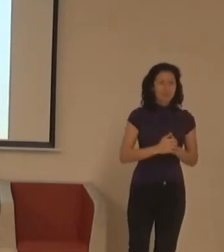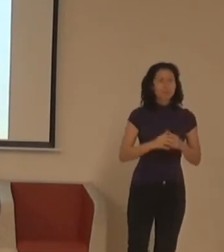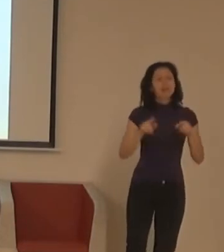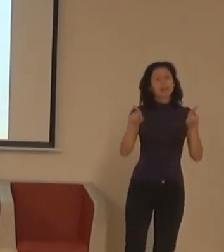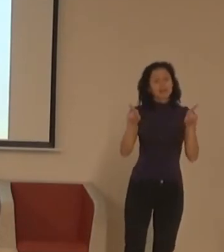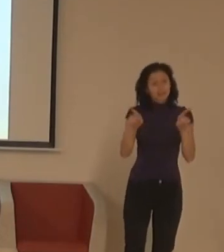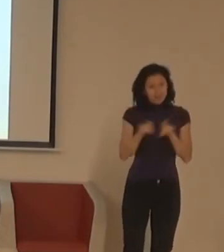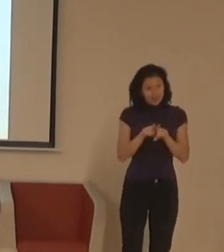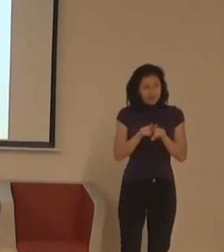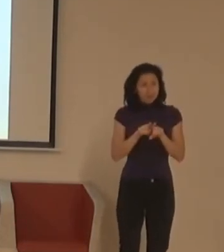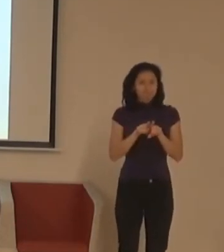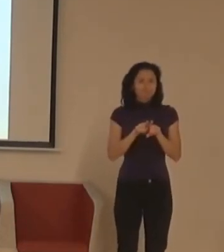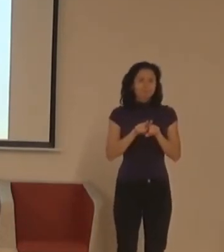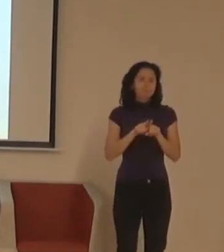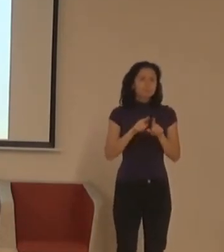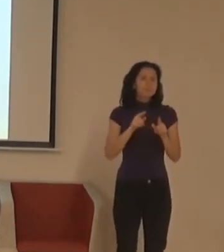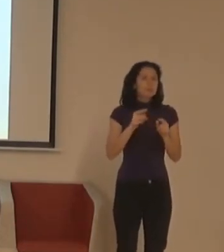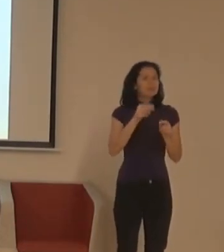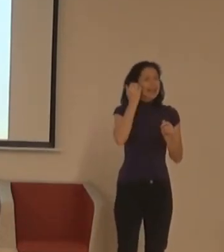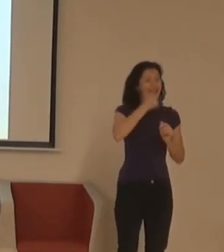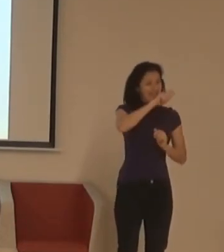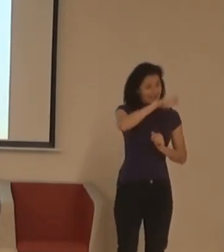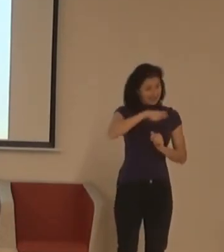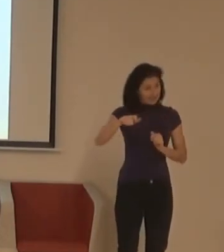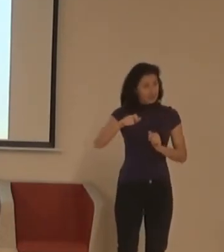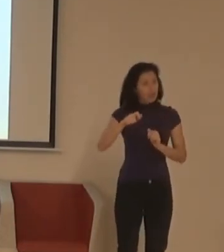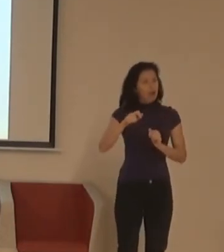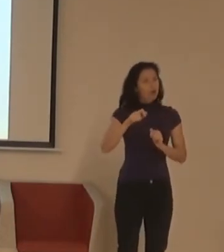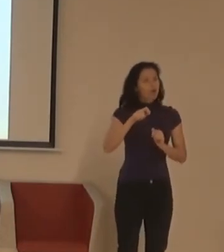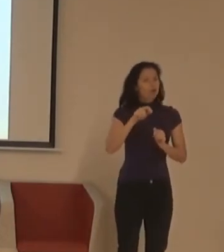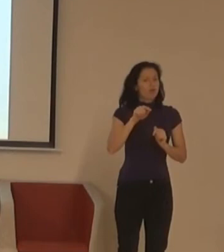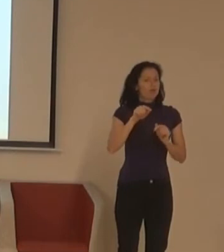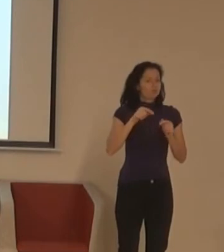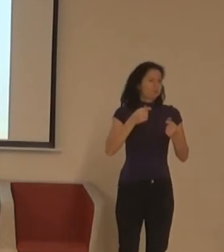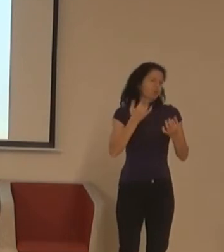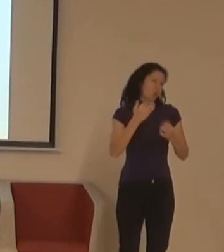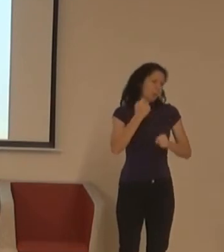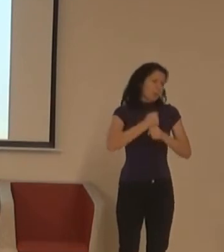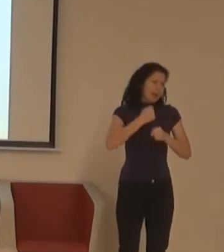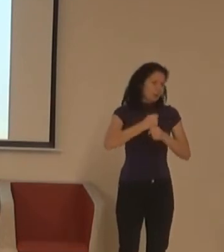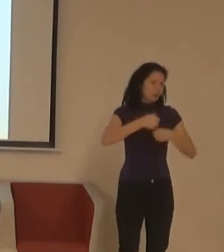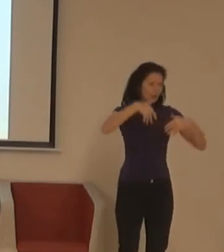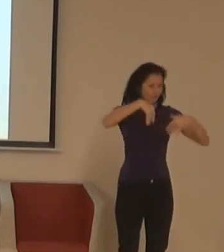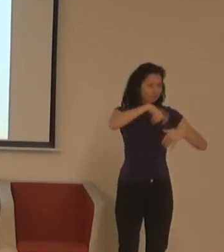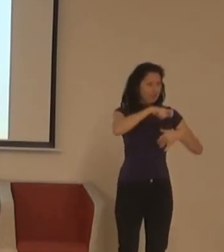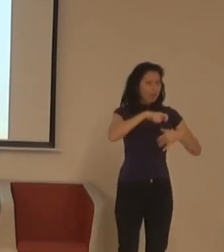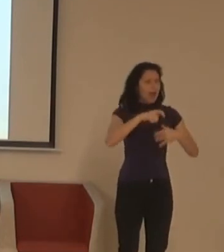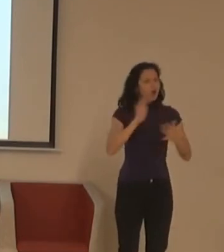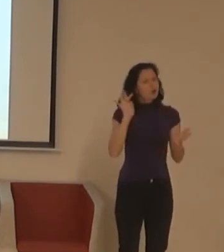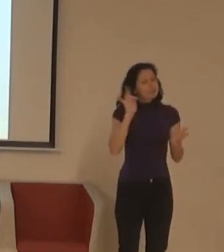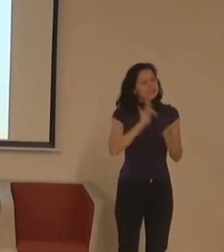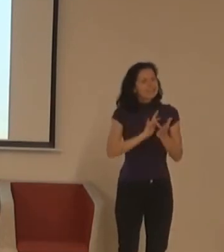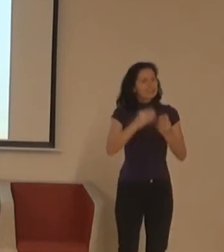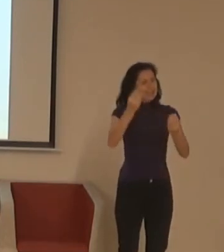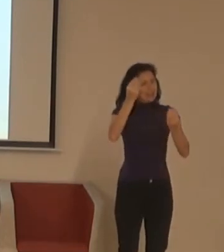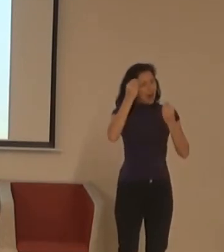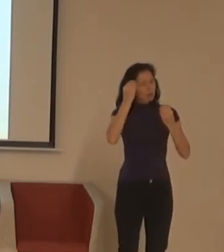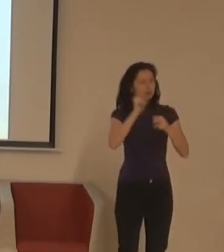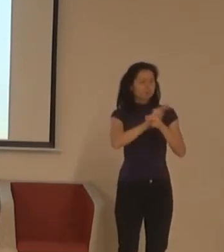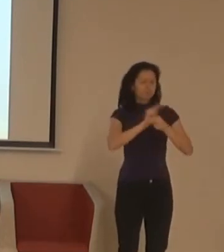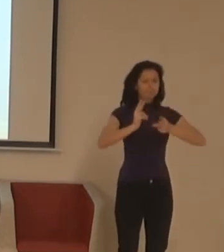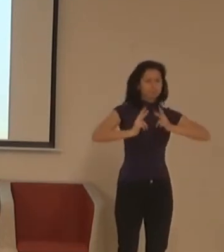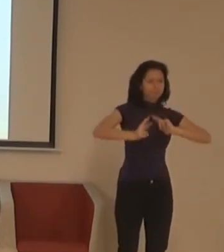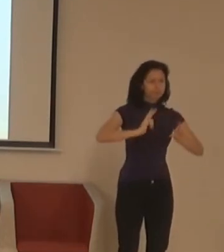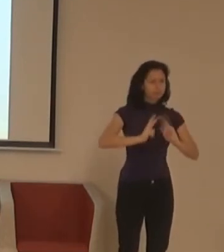málo kdo má ambici se ho fakt plnohodnotně naučit. Zadou připravu festivalu, která trvá předližně 6 měsíců. Ale to, že ty lidi znakují a že svým